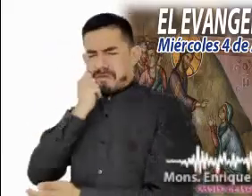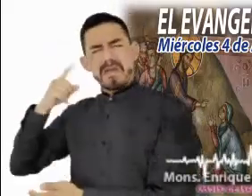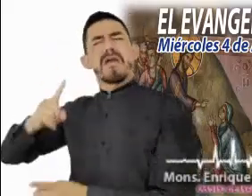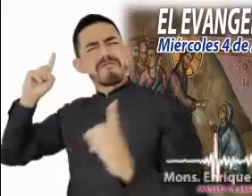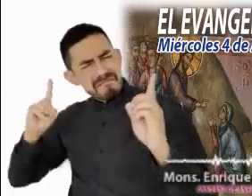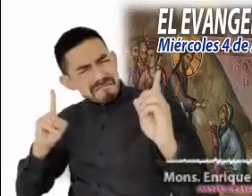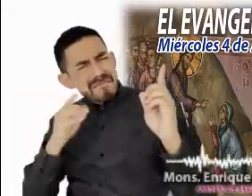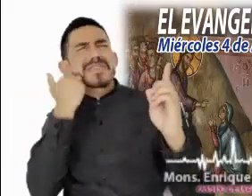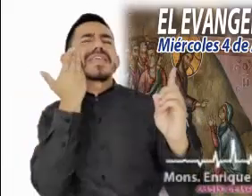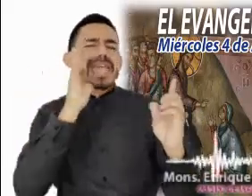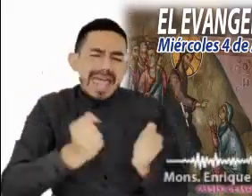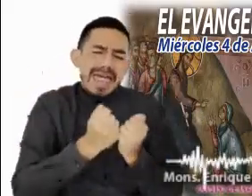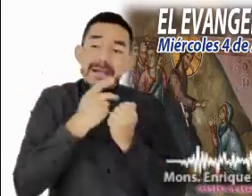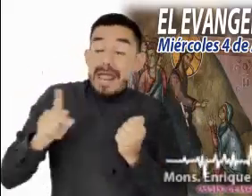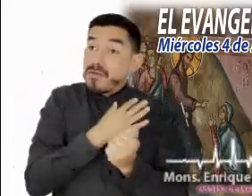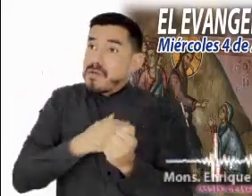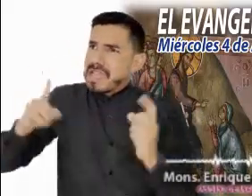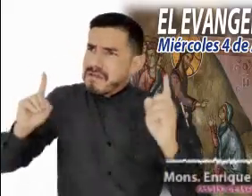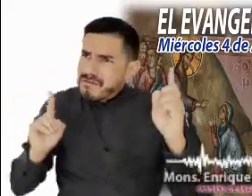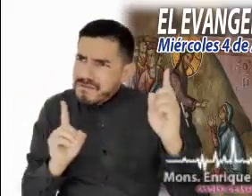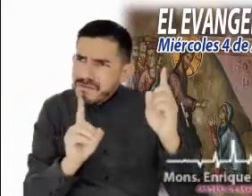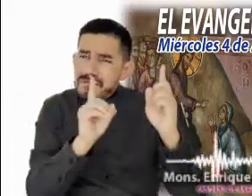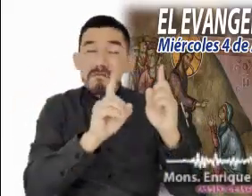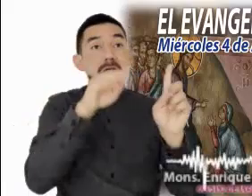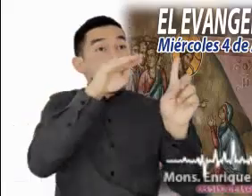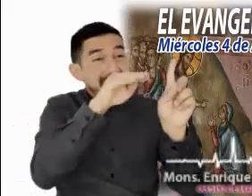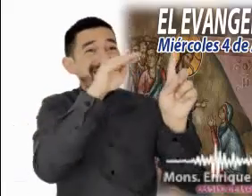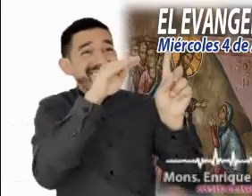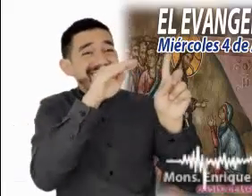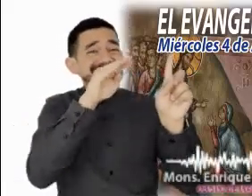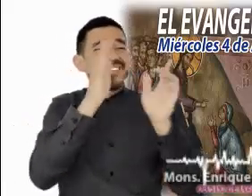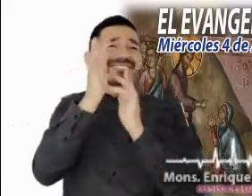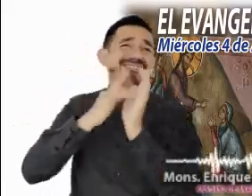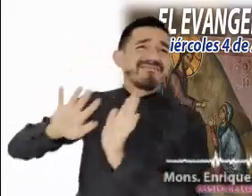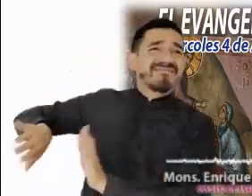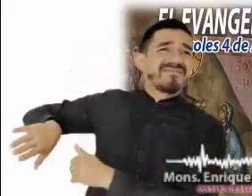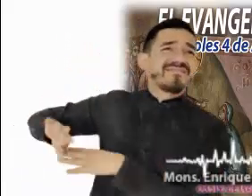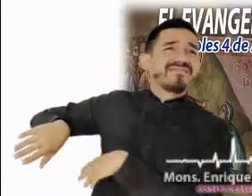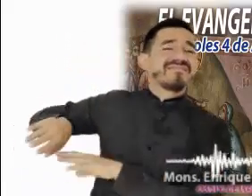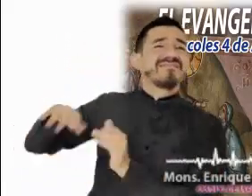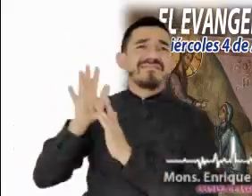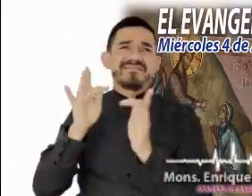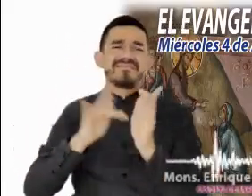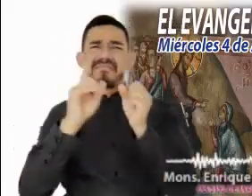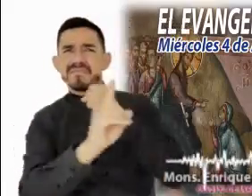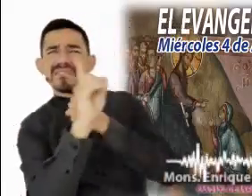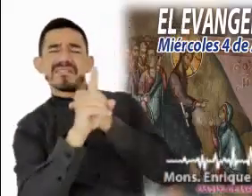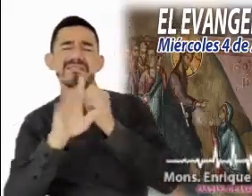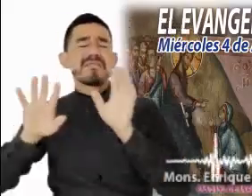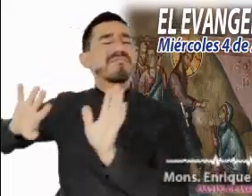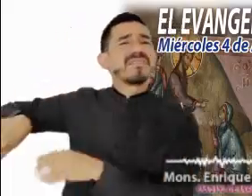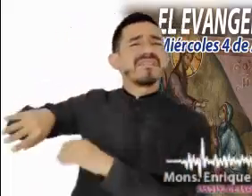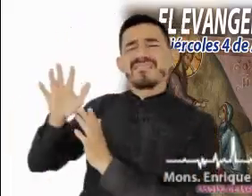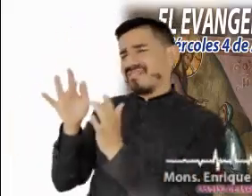atreve a buscar la salvación de su hija. Los primeros resultados son desalentadores, las dificultades grandes